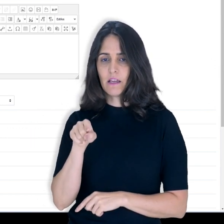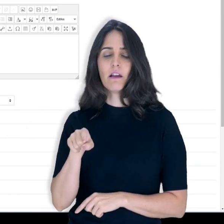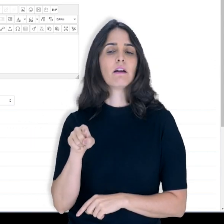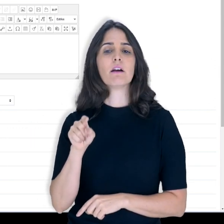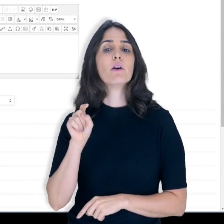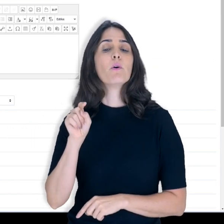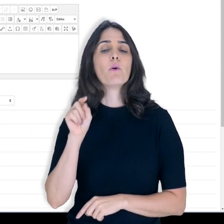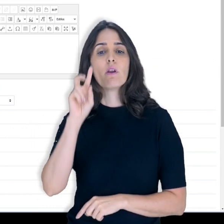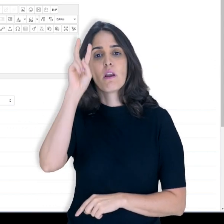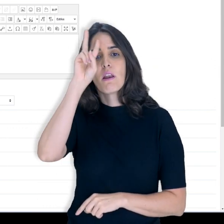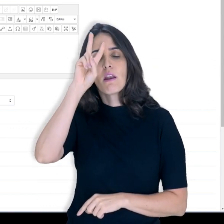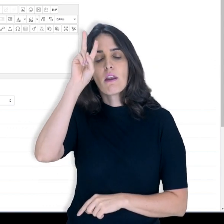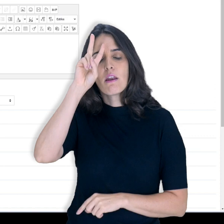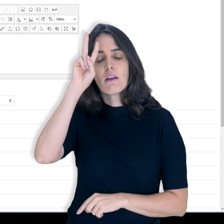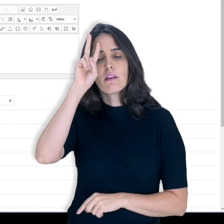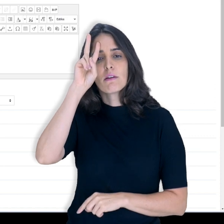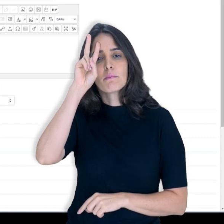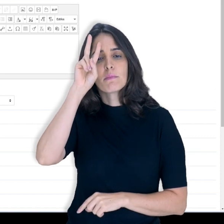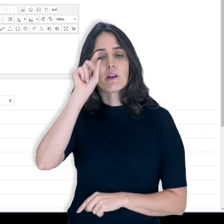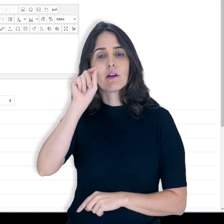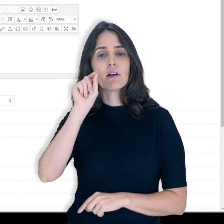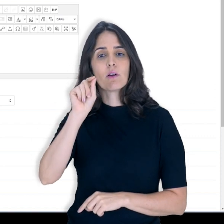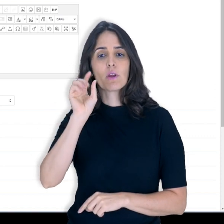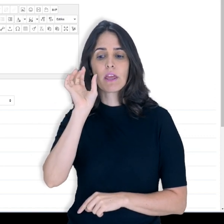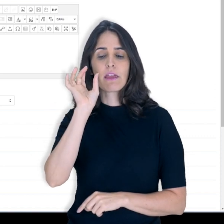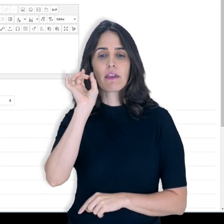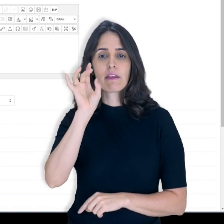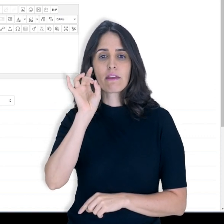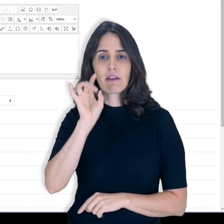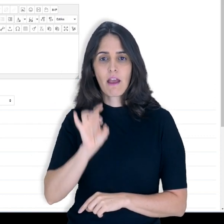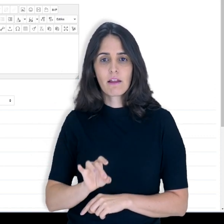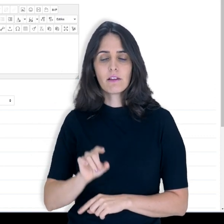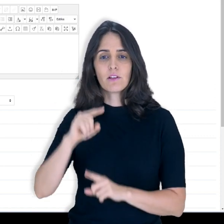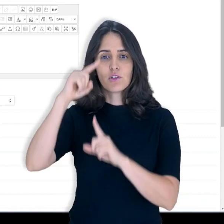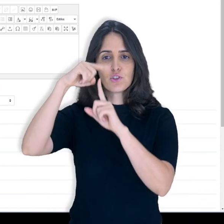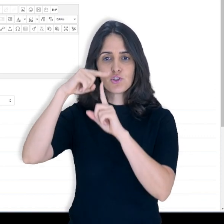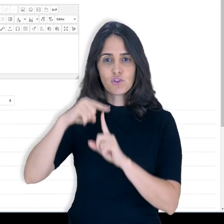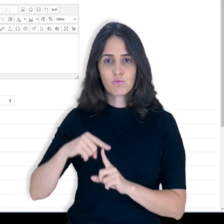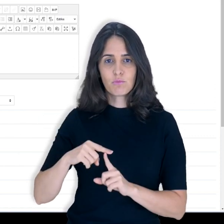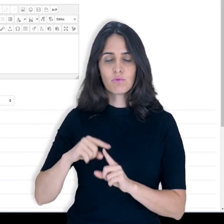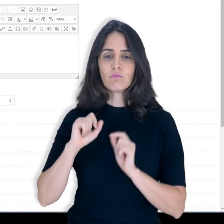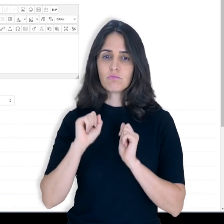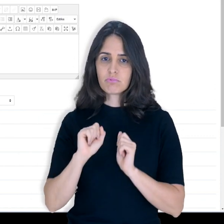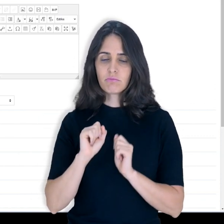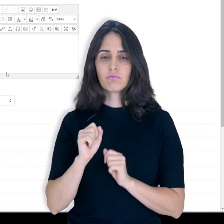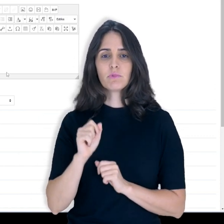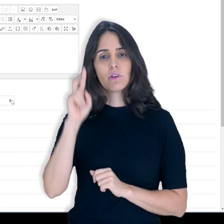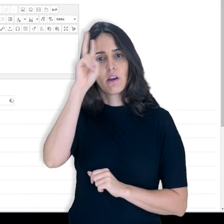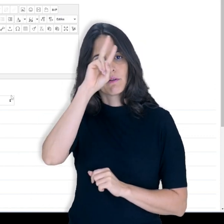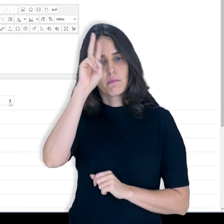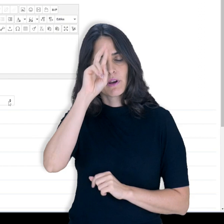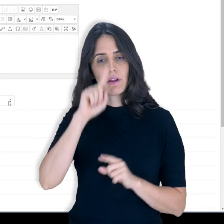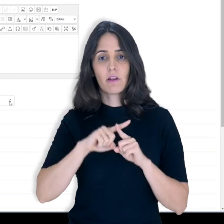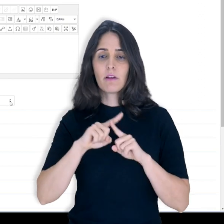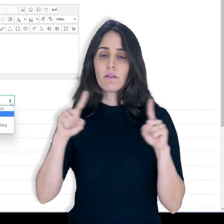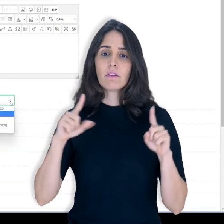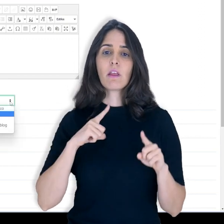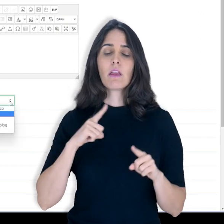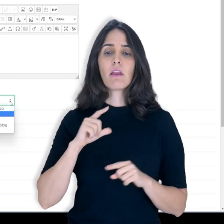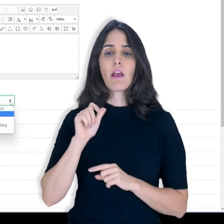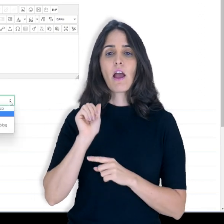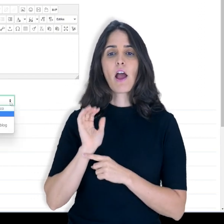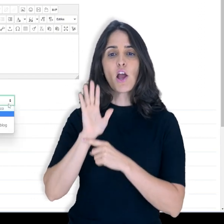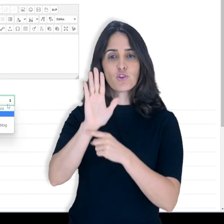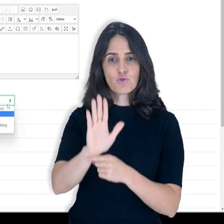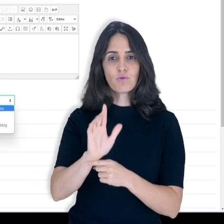para lembrar o que significa cada tipo de fórum. Mas, em geral,